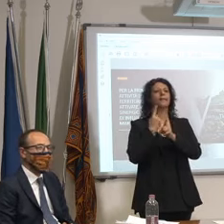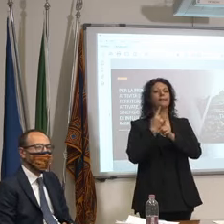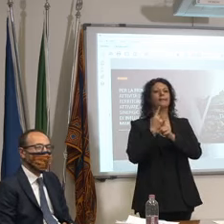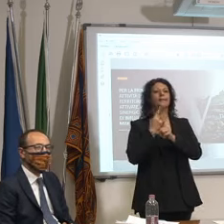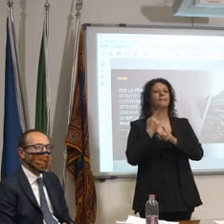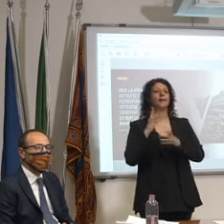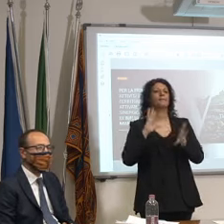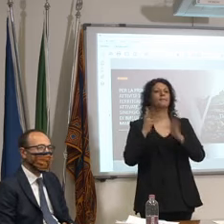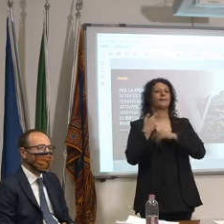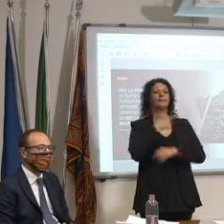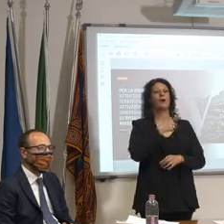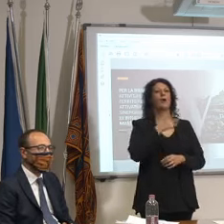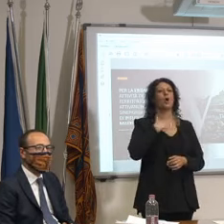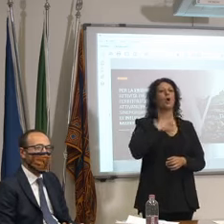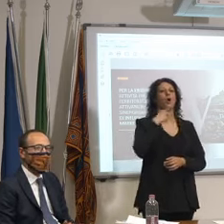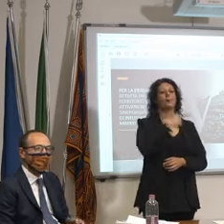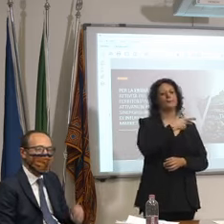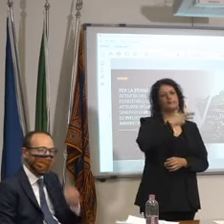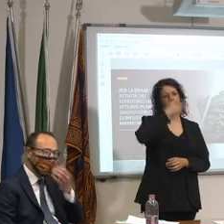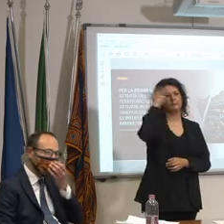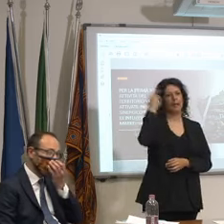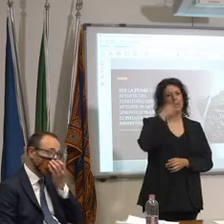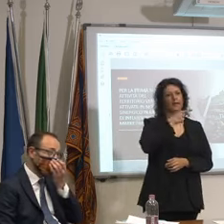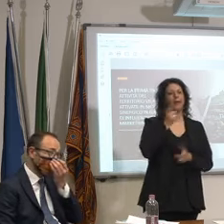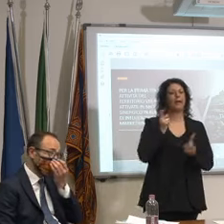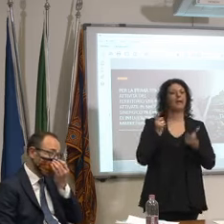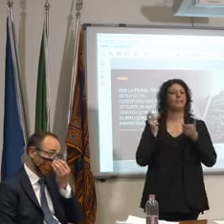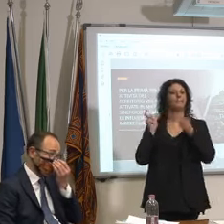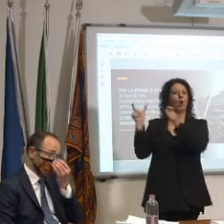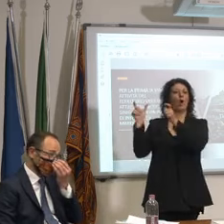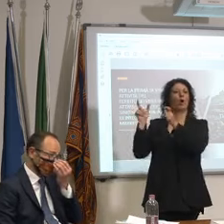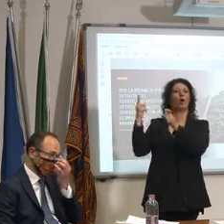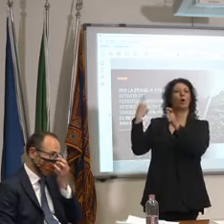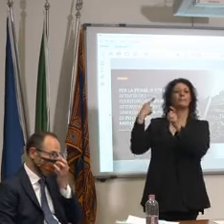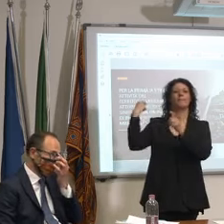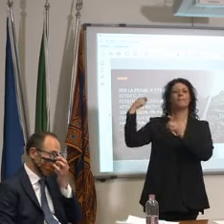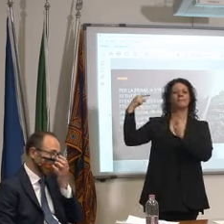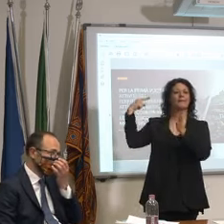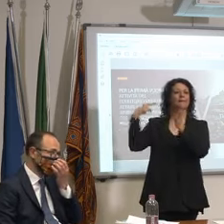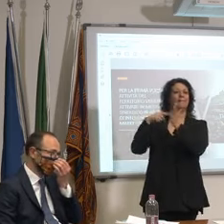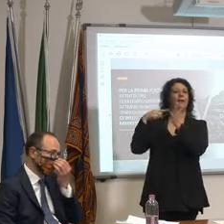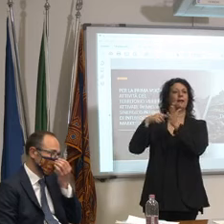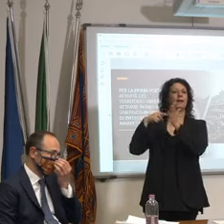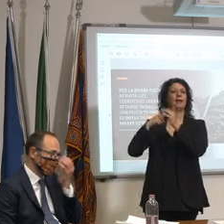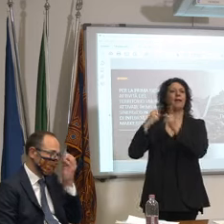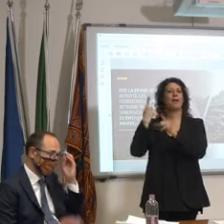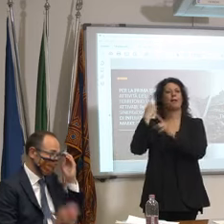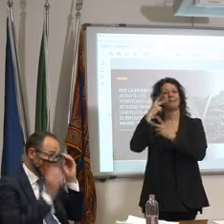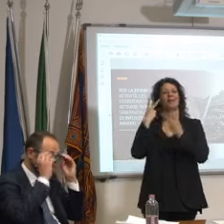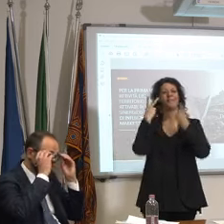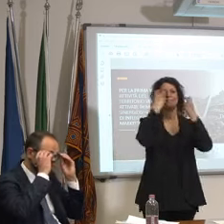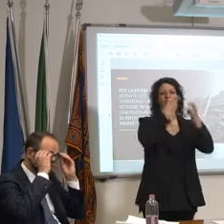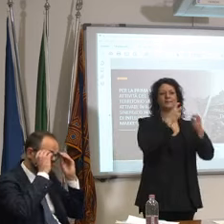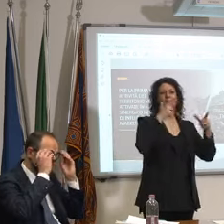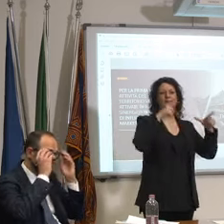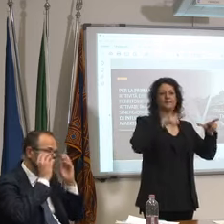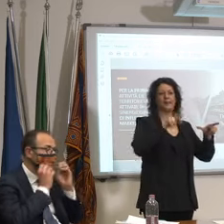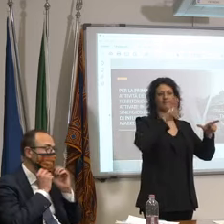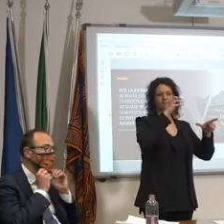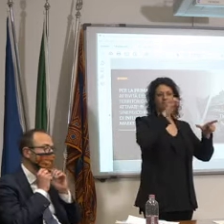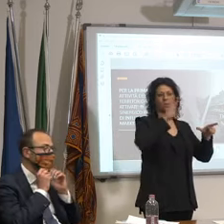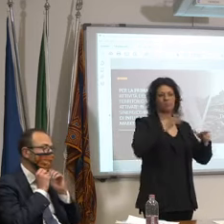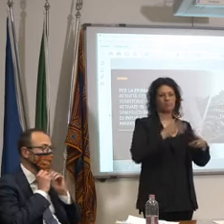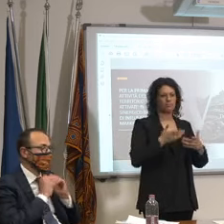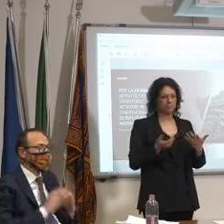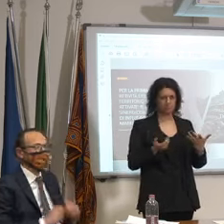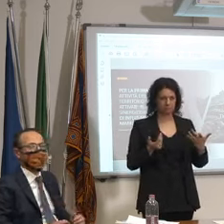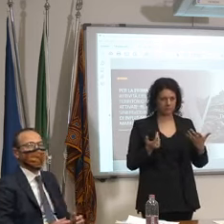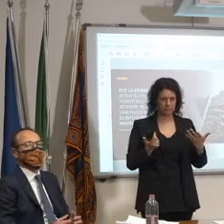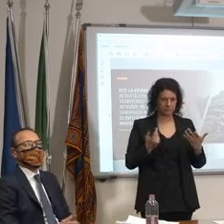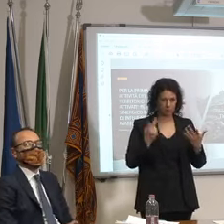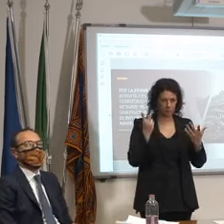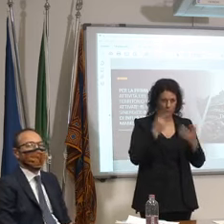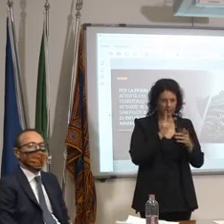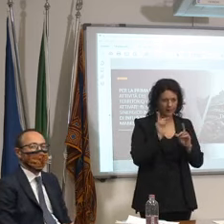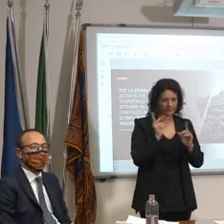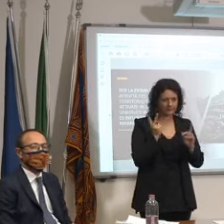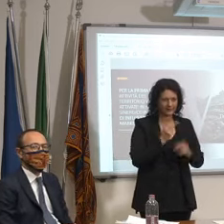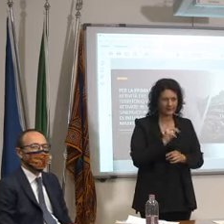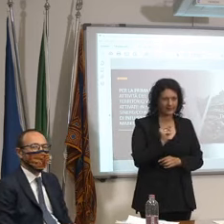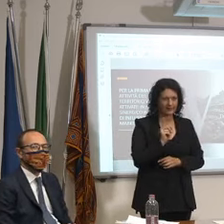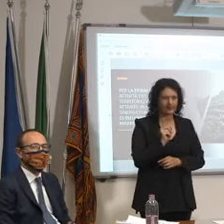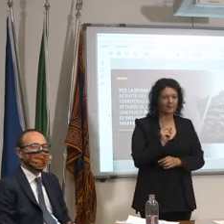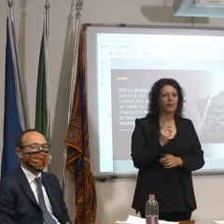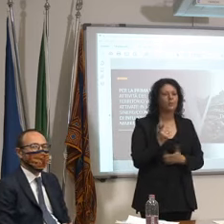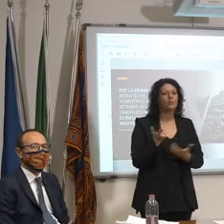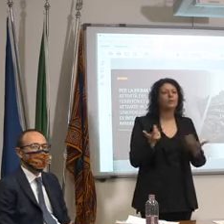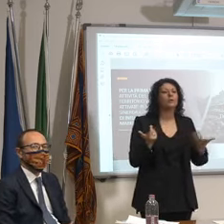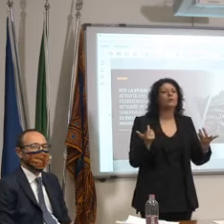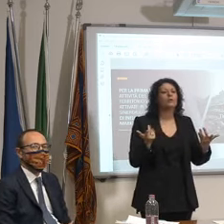Mattarella guardate il presidente Mattarella non si sente assolutamente in ostaggio non lo è stiamo parlando semplicemente di un profilo